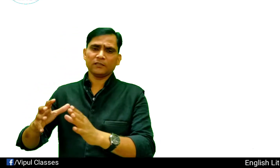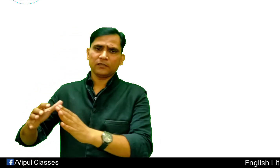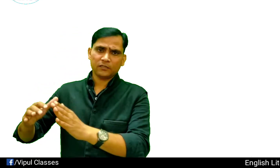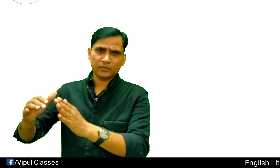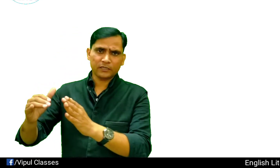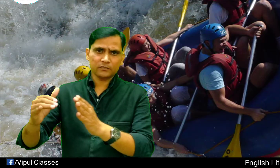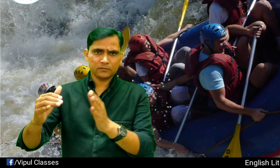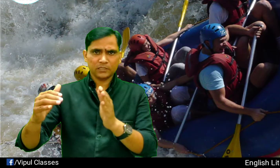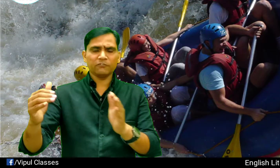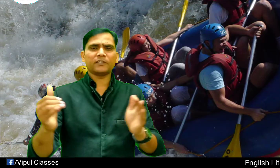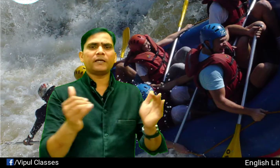आदमी